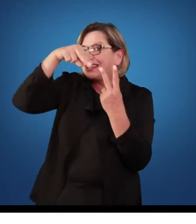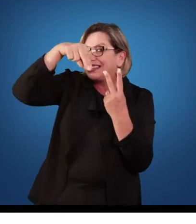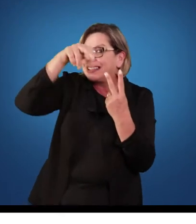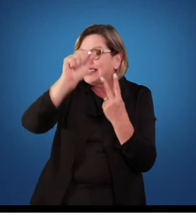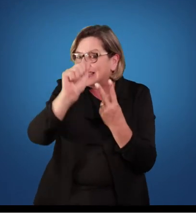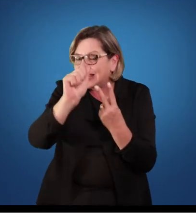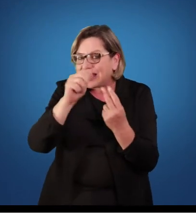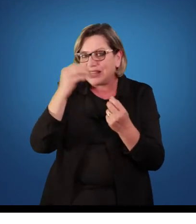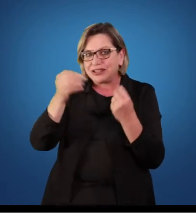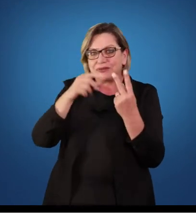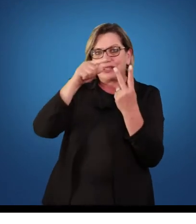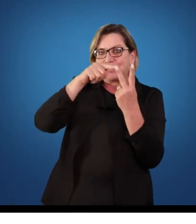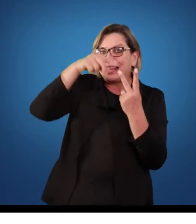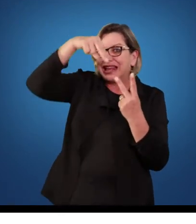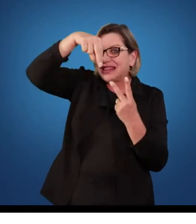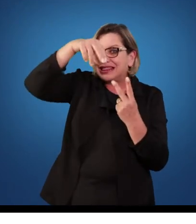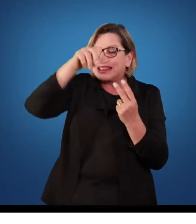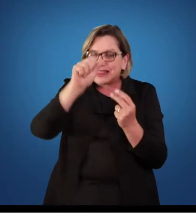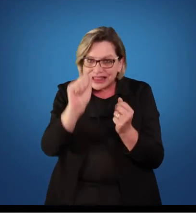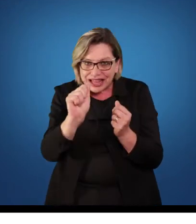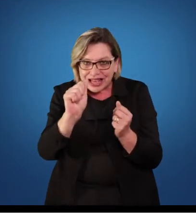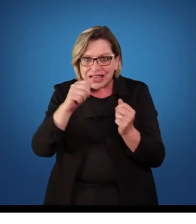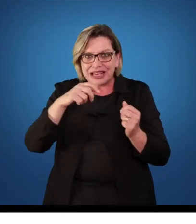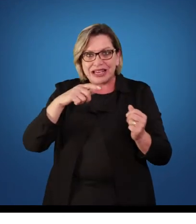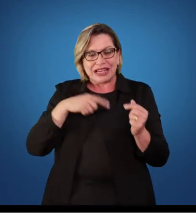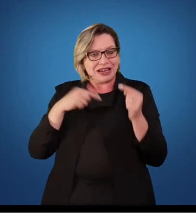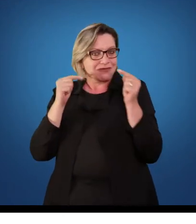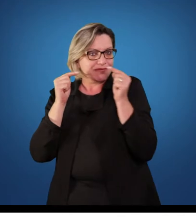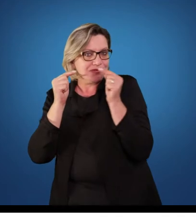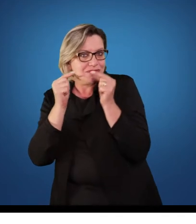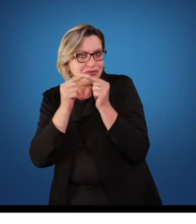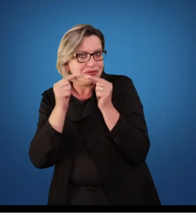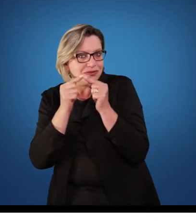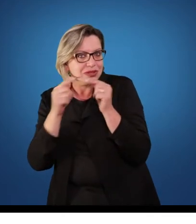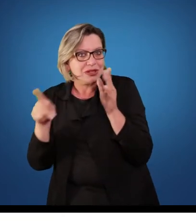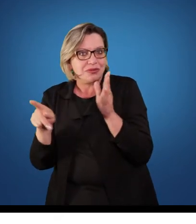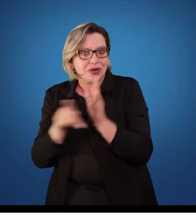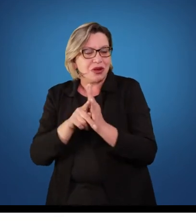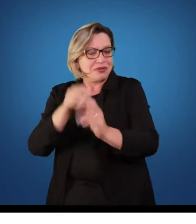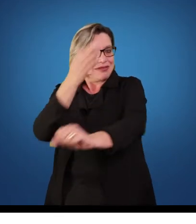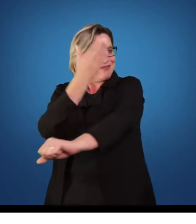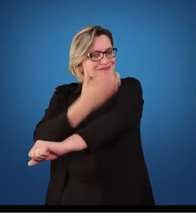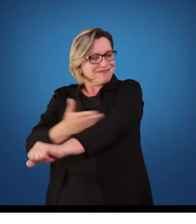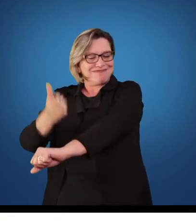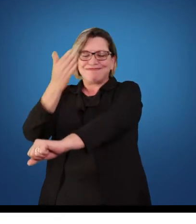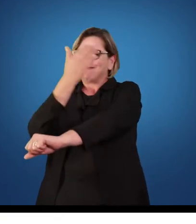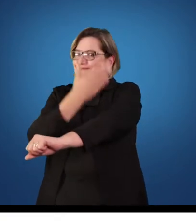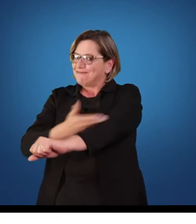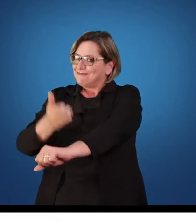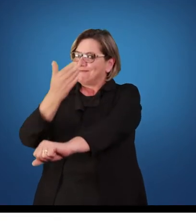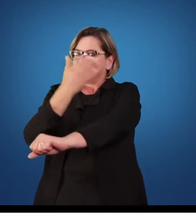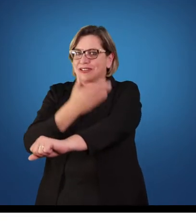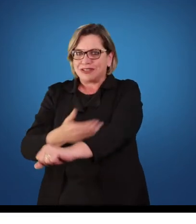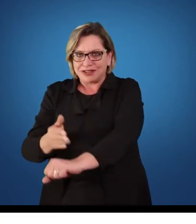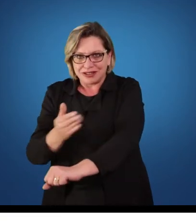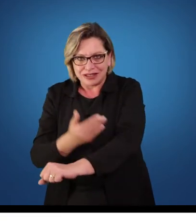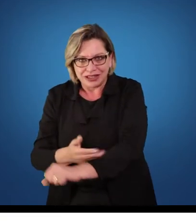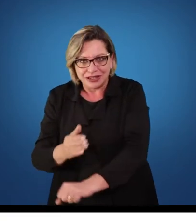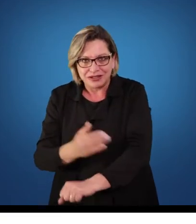na escola, ela tem, está relacionada aos princípios do treinamento. Quando a educação física é da